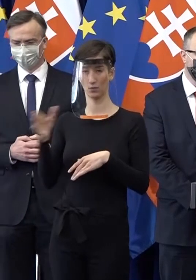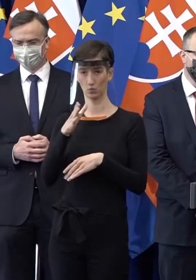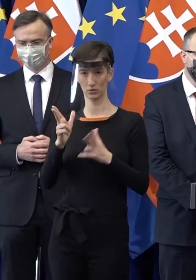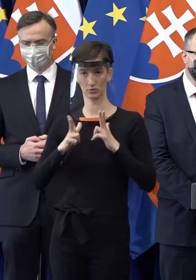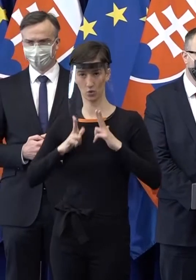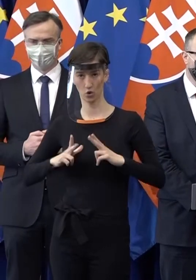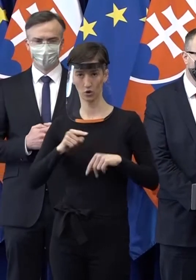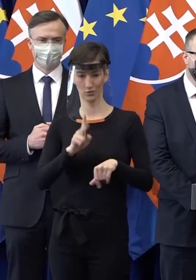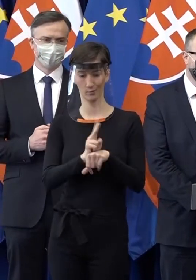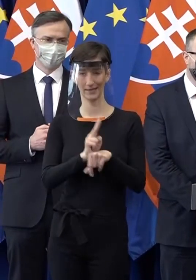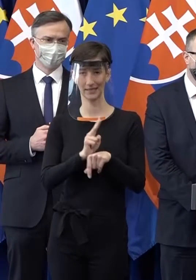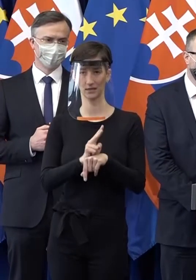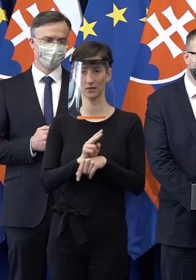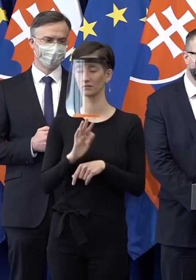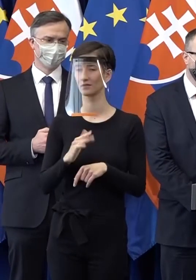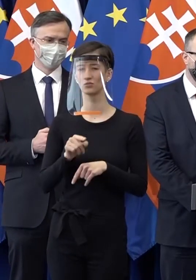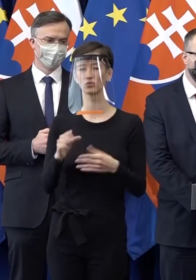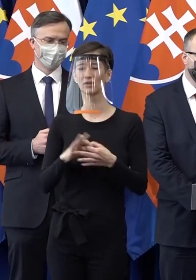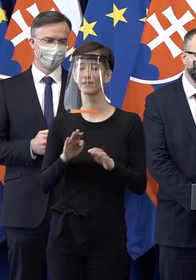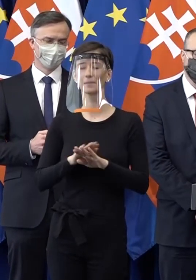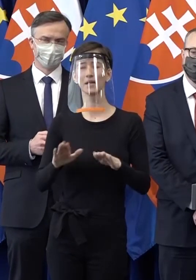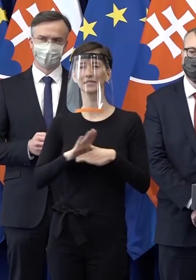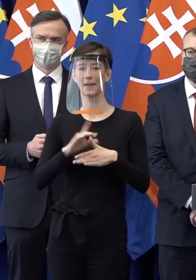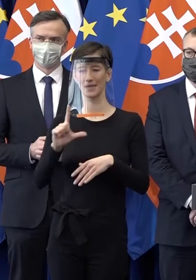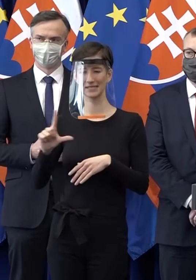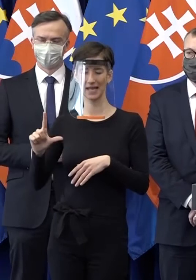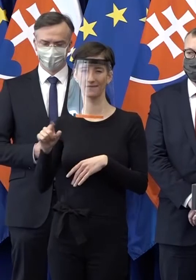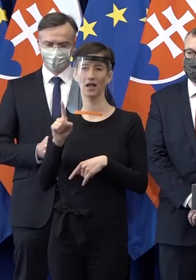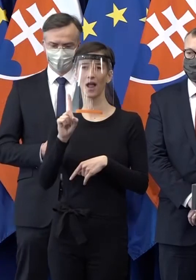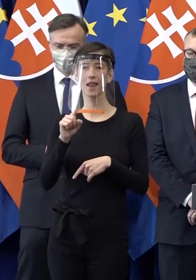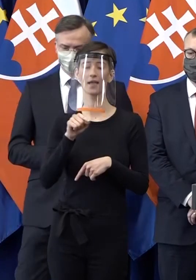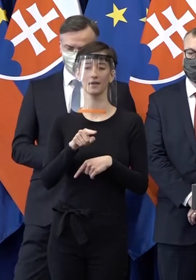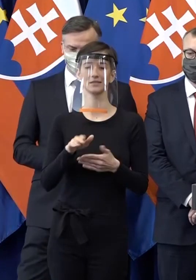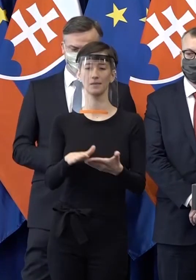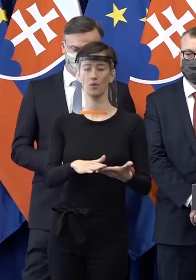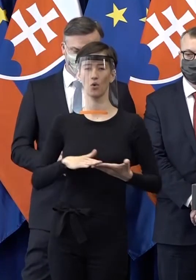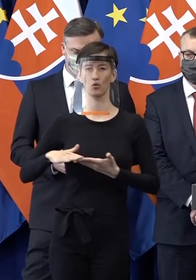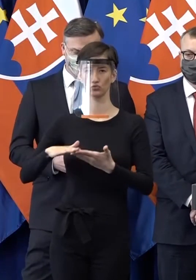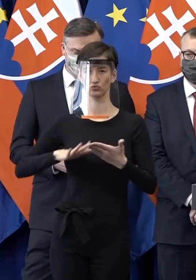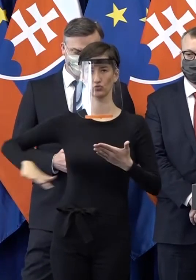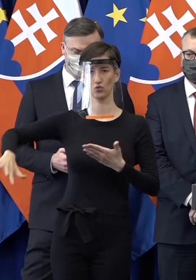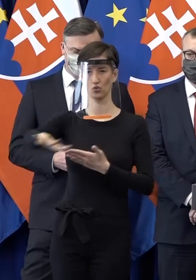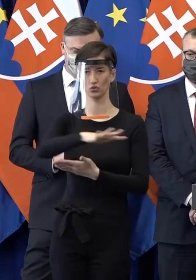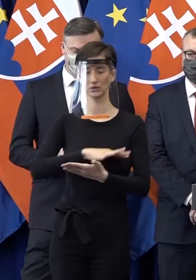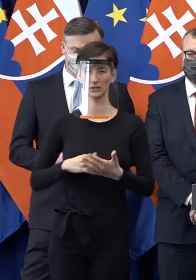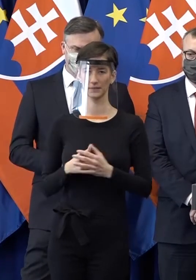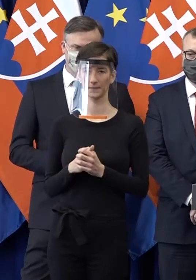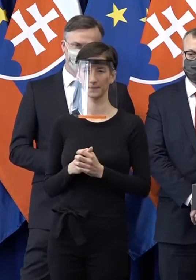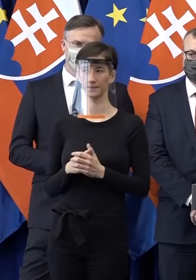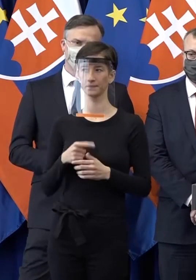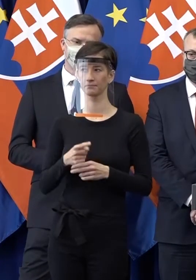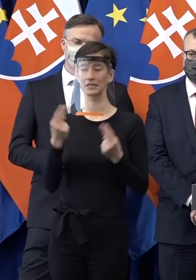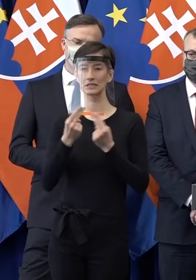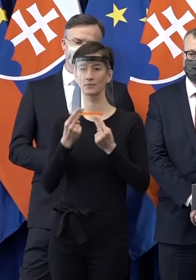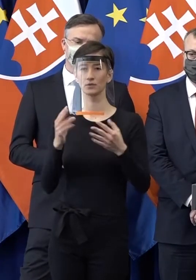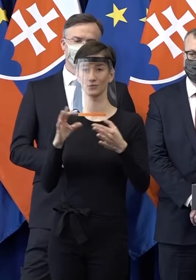zamestnávateľoch, toto o tejto spoločnosti. Toto je o tom, že ako priebehu pandémie bude vyzerať, ako